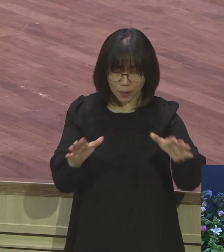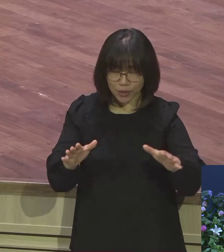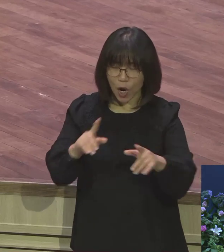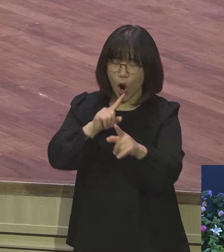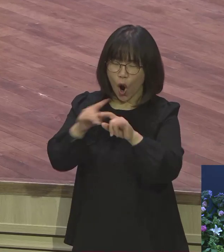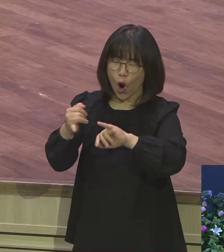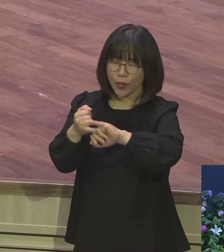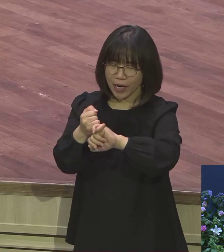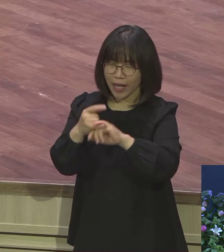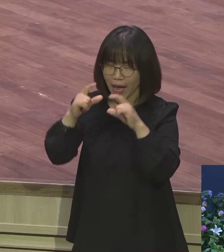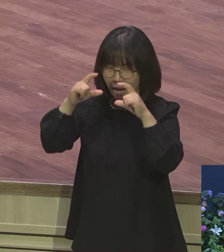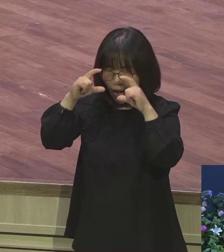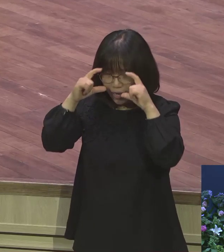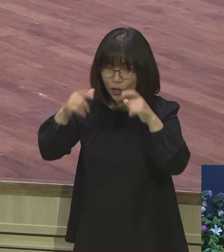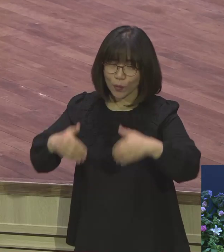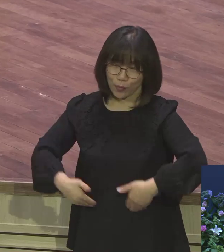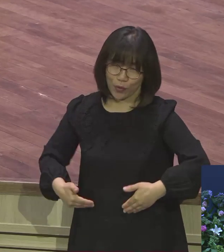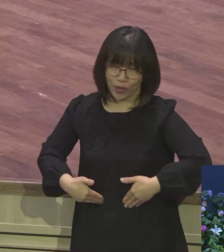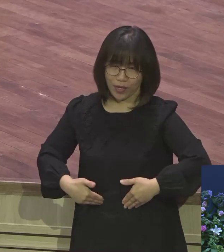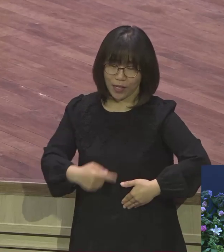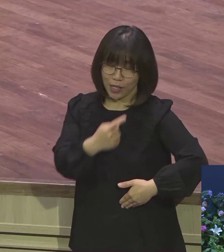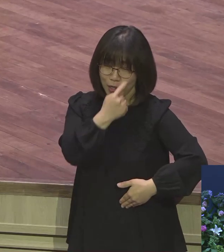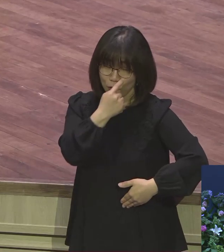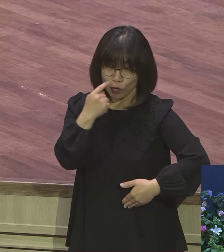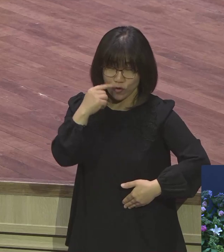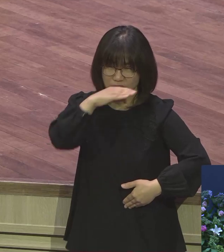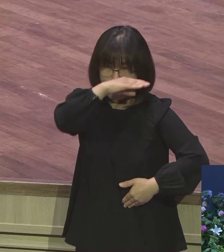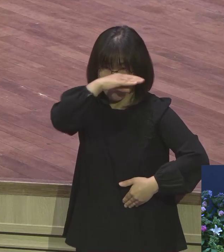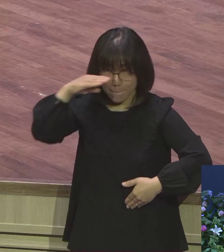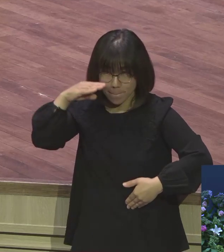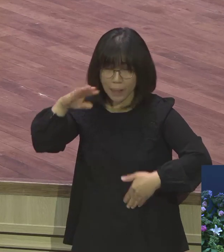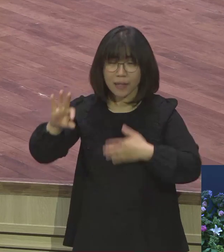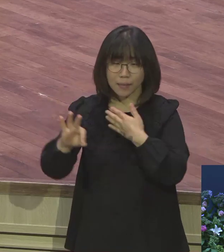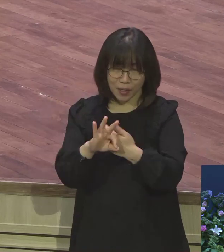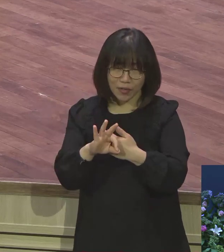끼우면 돼요 언약의 안경만 제대로 쓰고 있으면